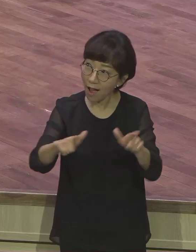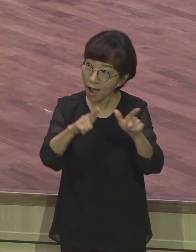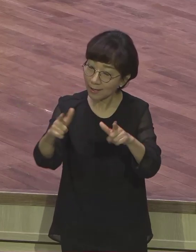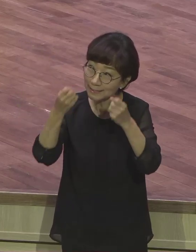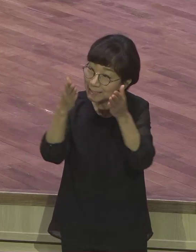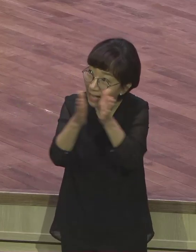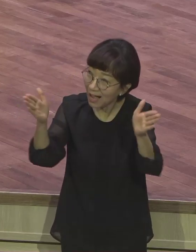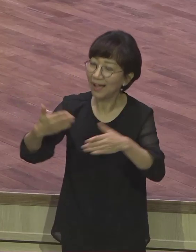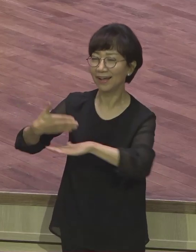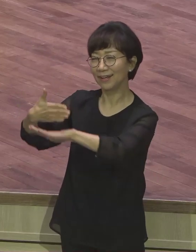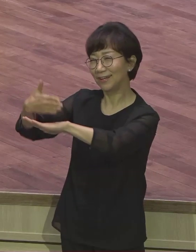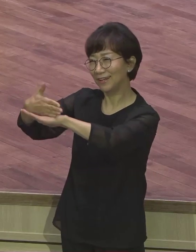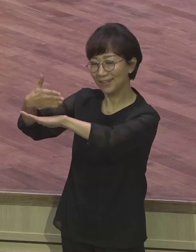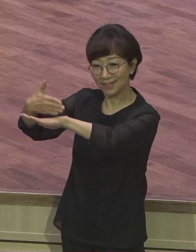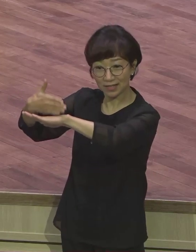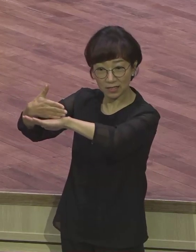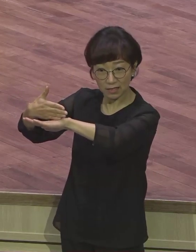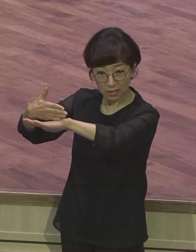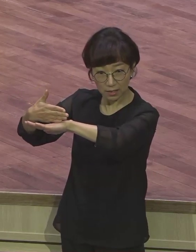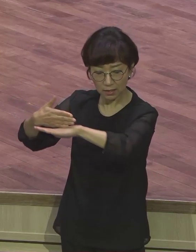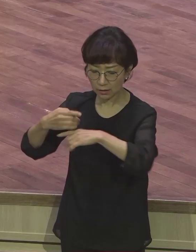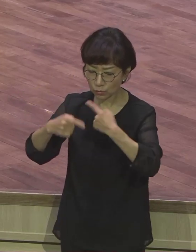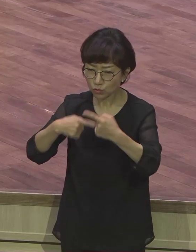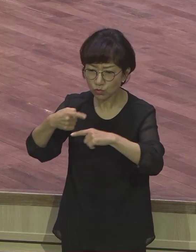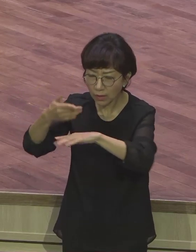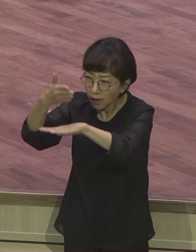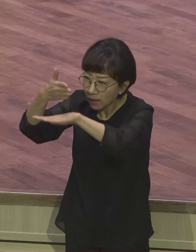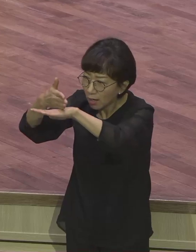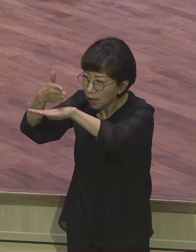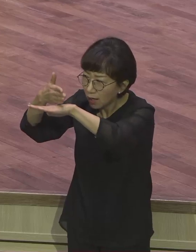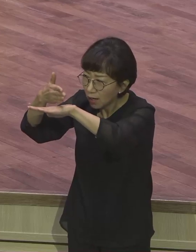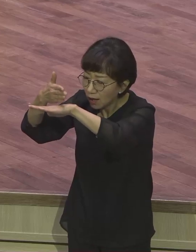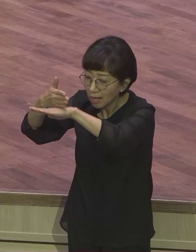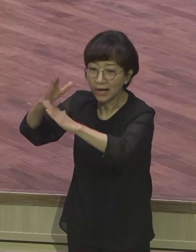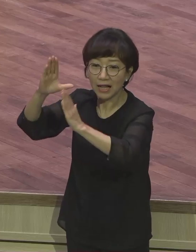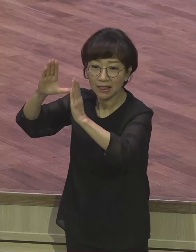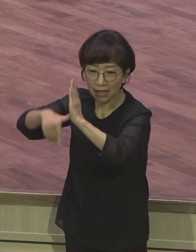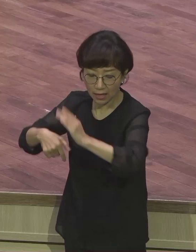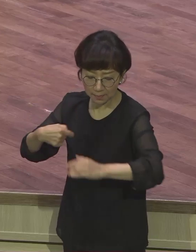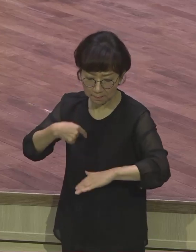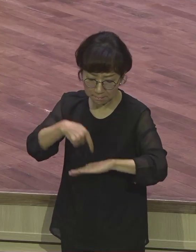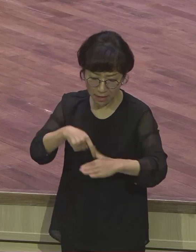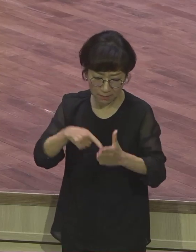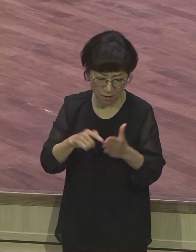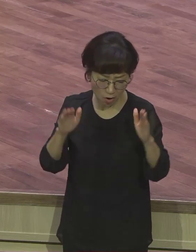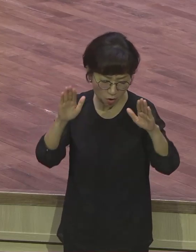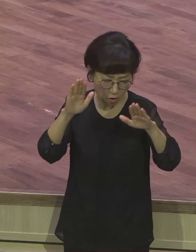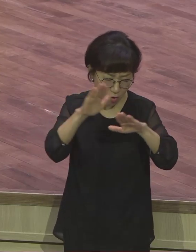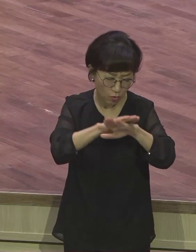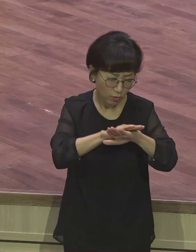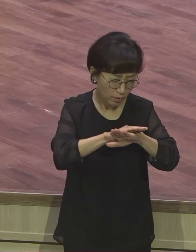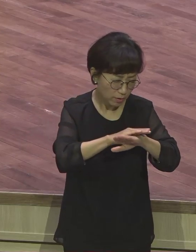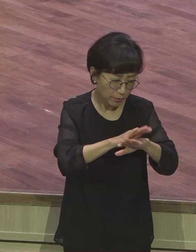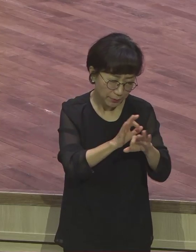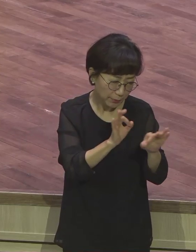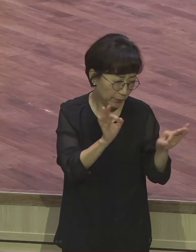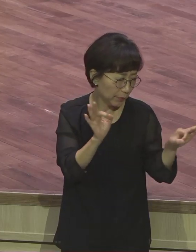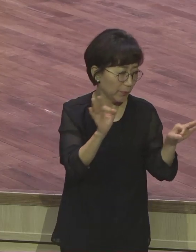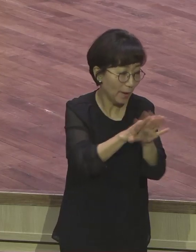감사합니다라는 입으로 고백하는 순간에 내 속에 허감이 싹 물러가요. 신기하게. 그야말로